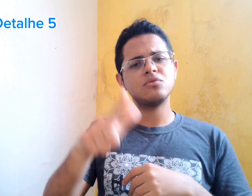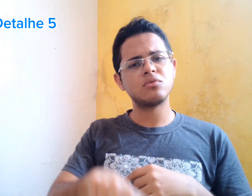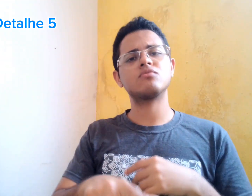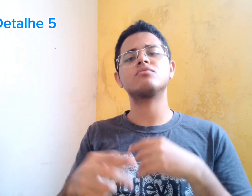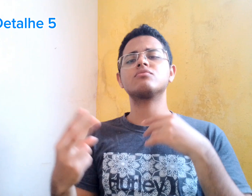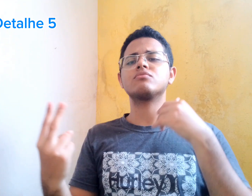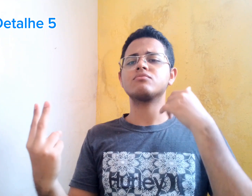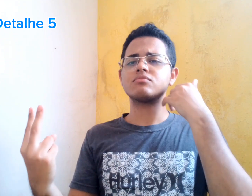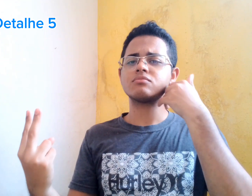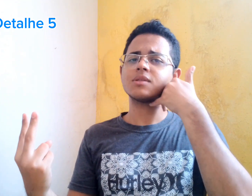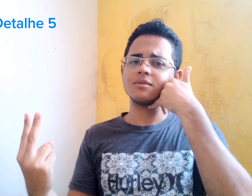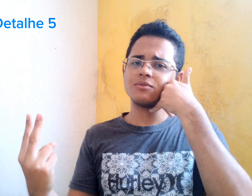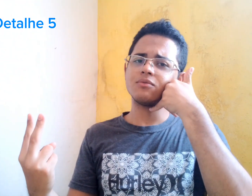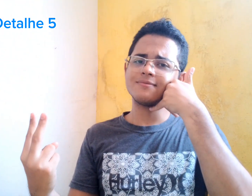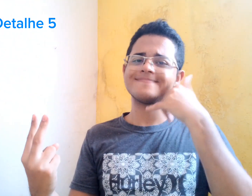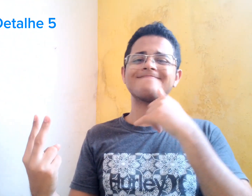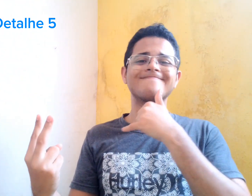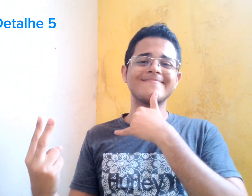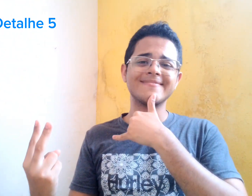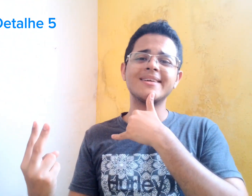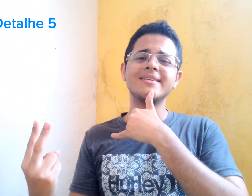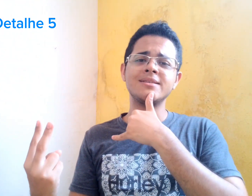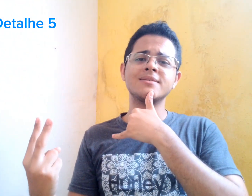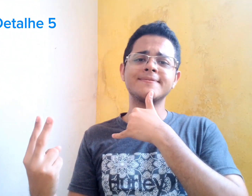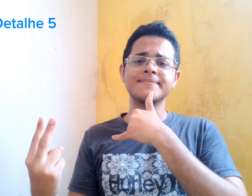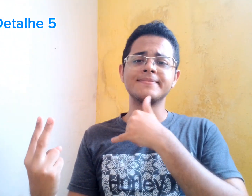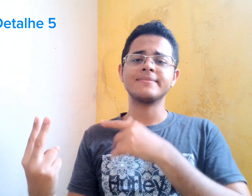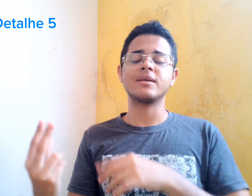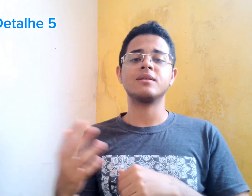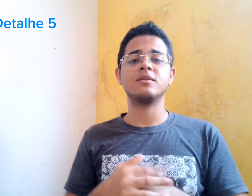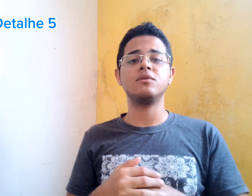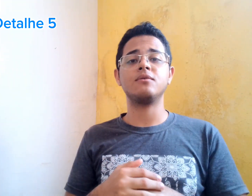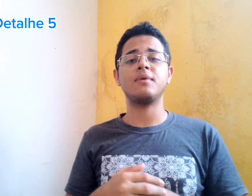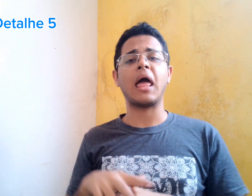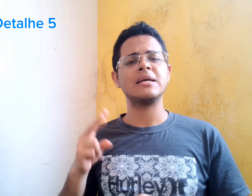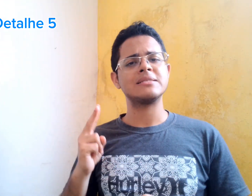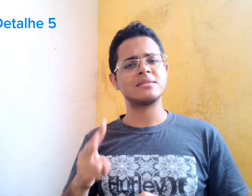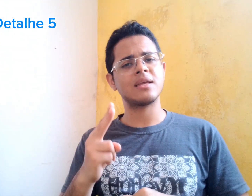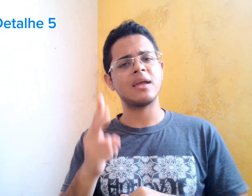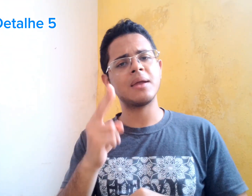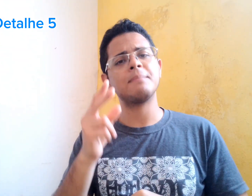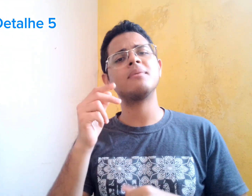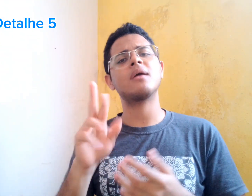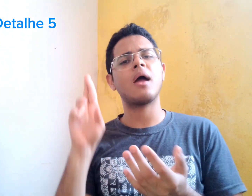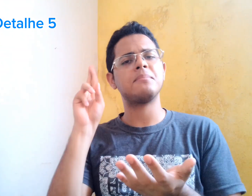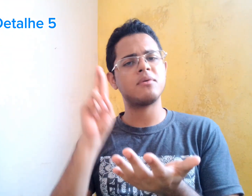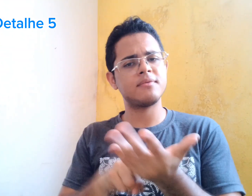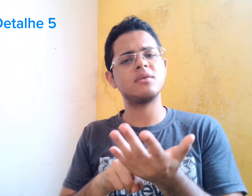E... Sempre dizia para eles. Olha. Mãe e pai, eu reprovei. Fui muito triste.